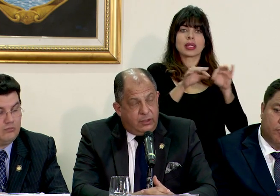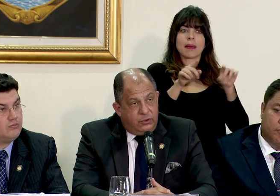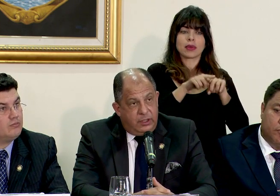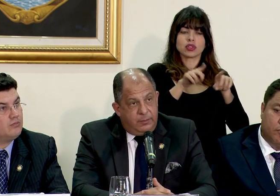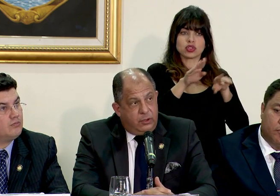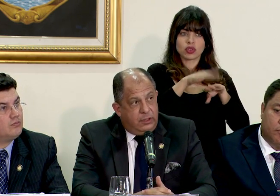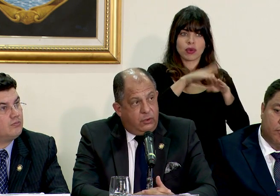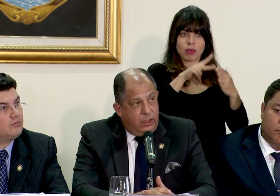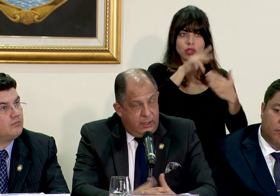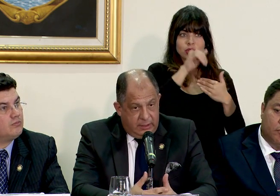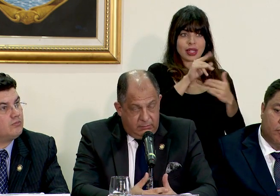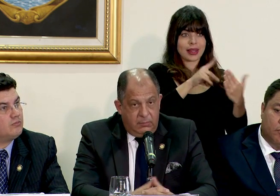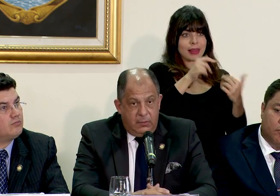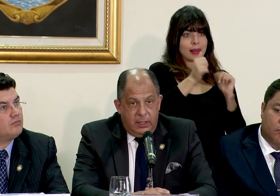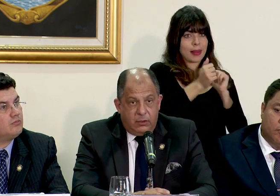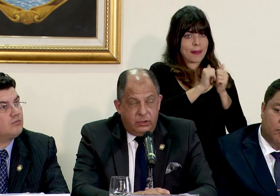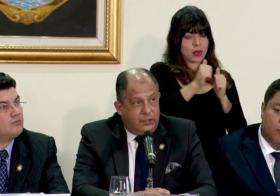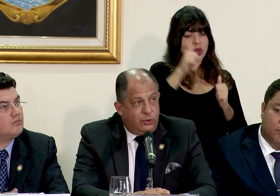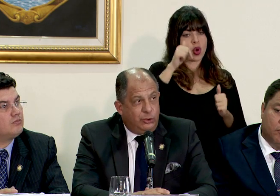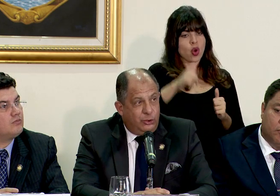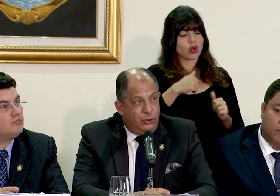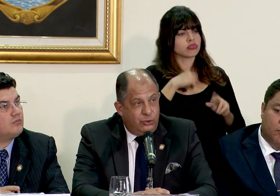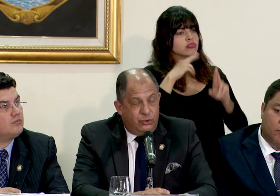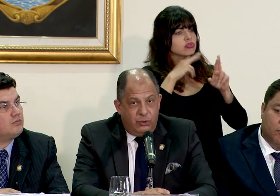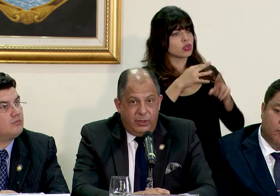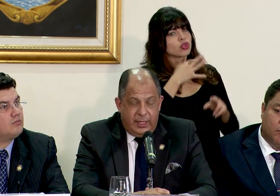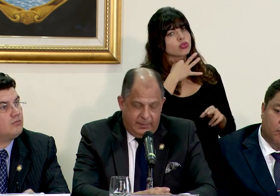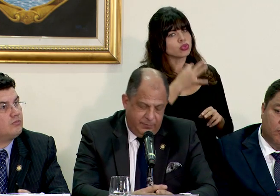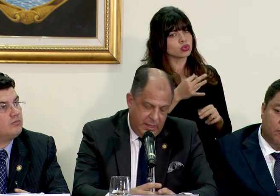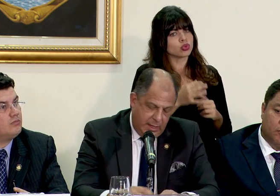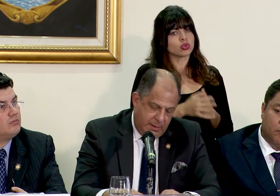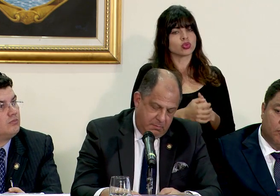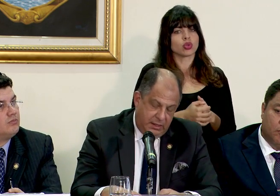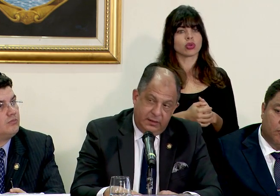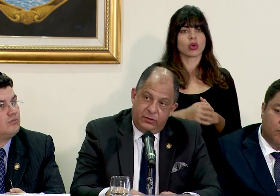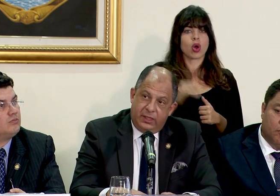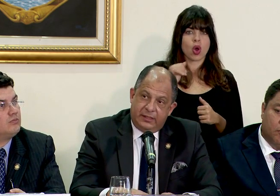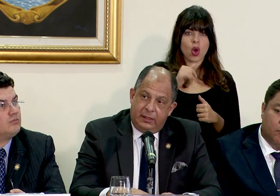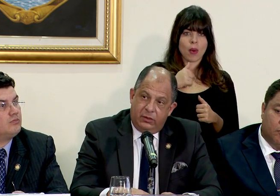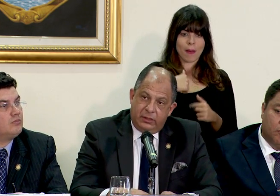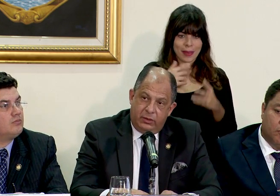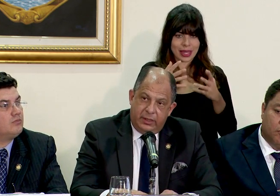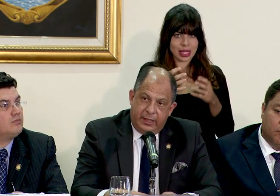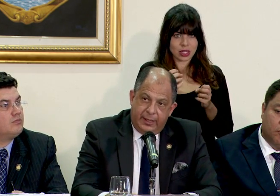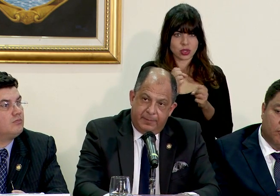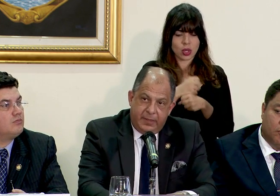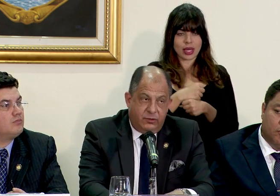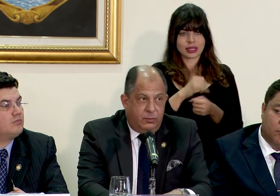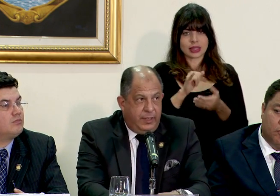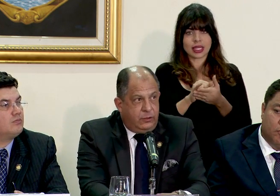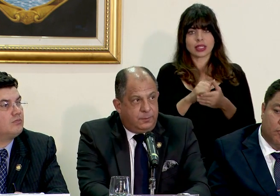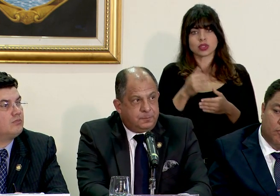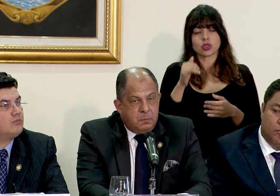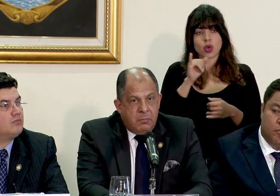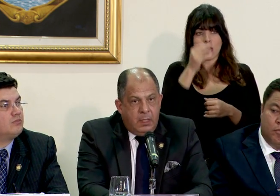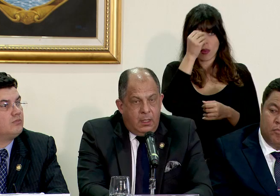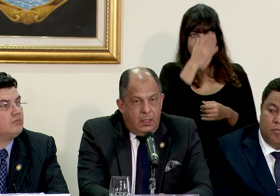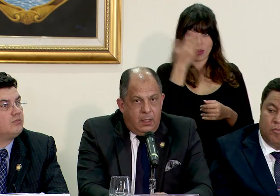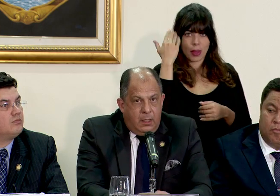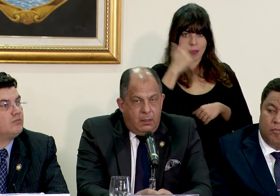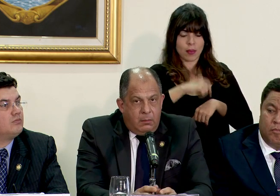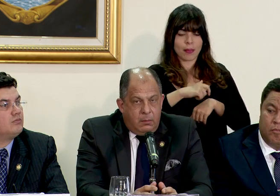sobre proyectos de deporte hoy le contesto con todo gusto como era mi intención hacerlo y se lo indiqué en su momento